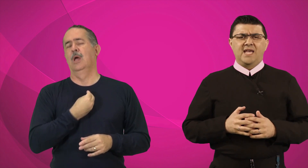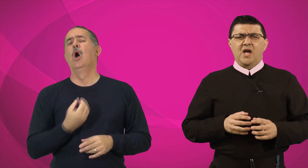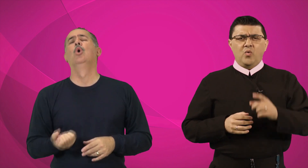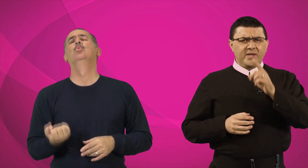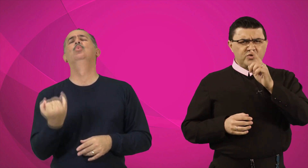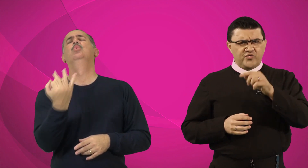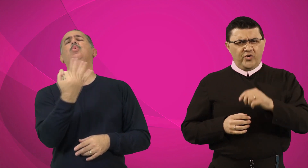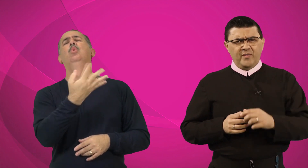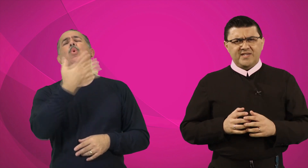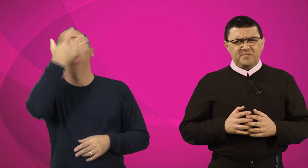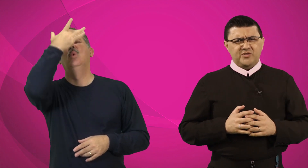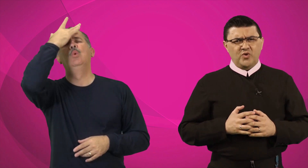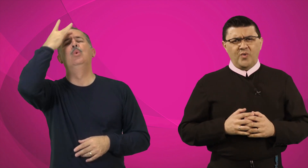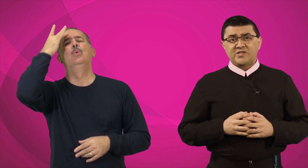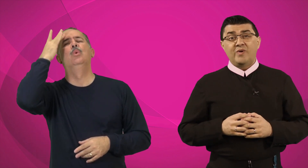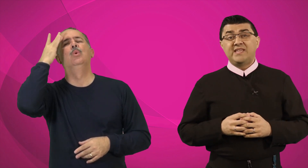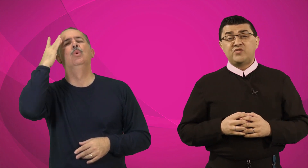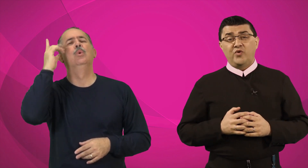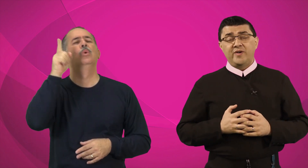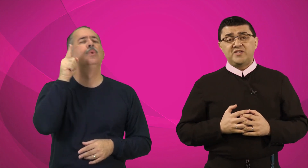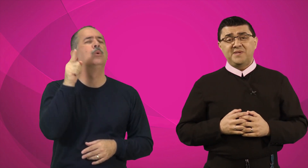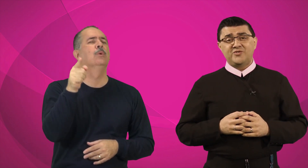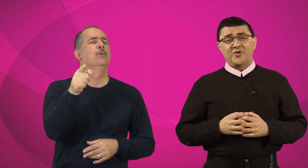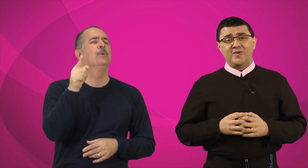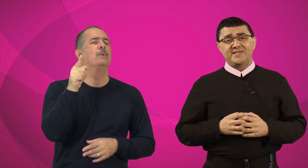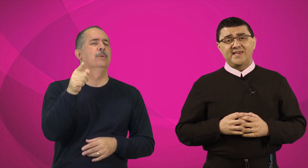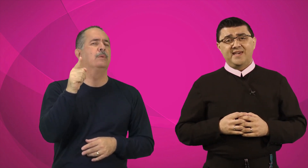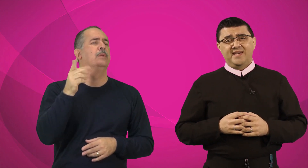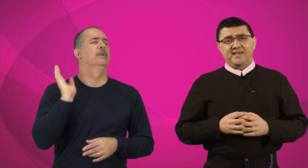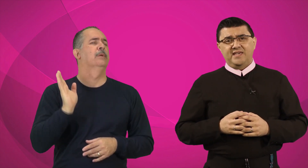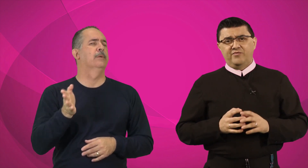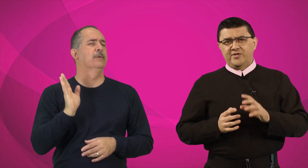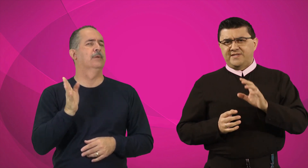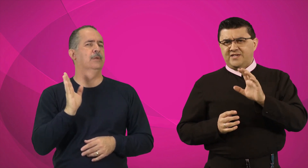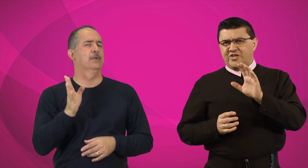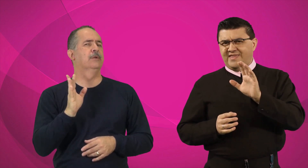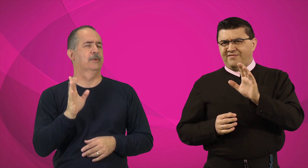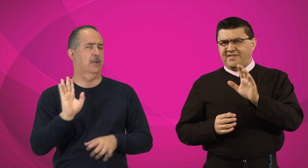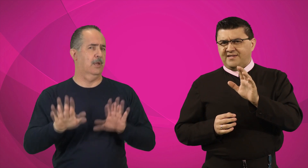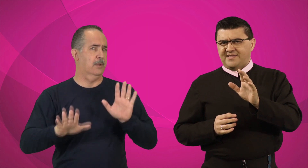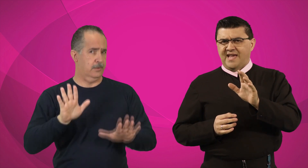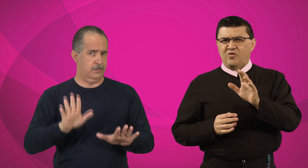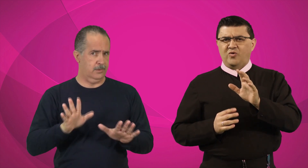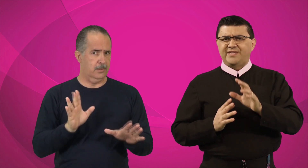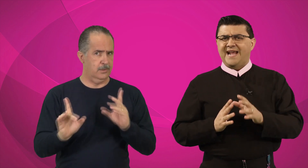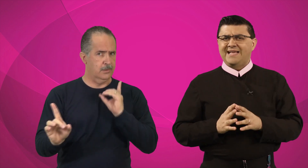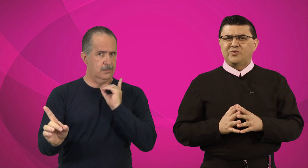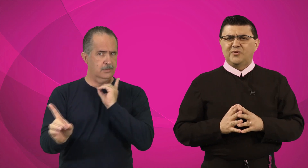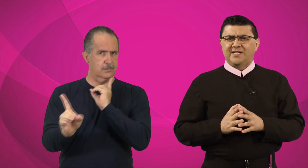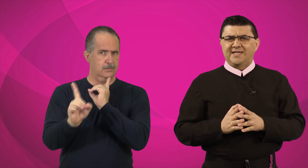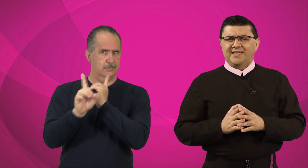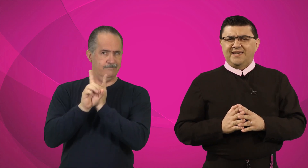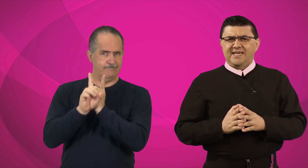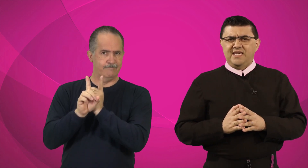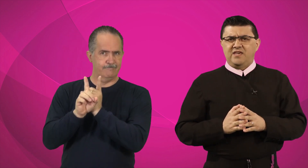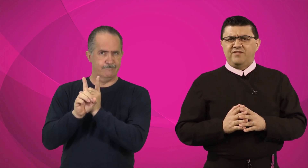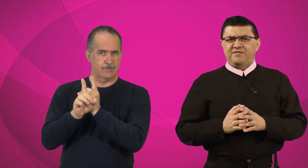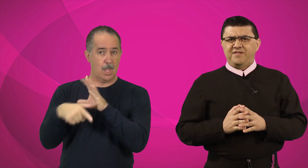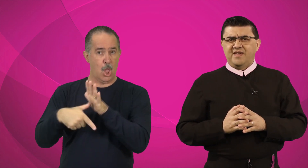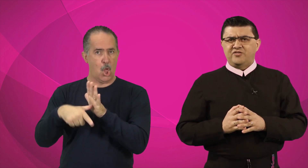Quantas foram as pessoas, quantas foram as pessoas que você já deve ter se encontrado e que vivia,